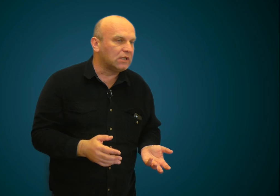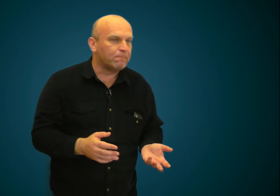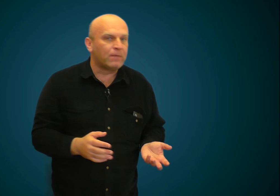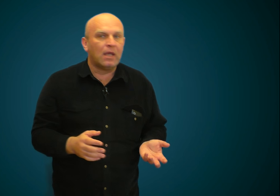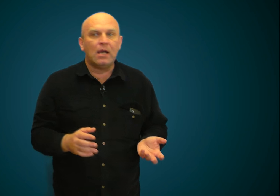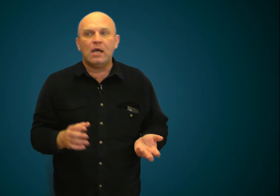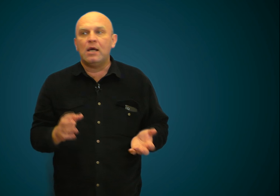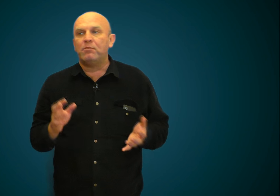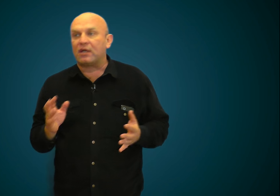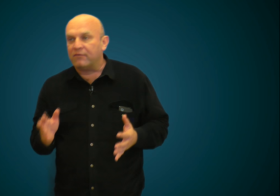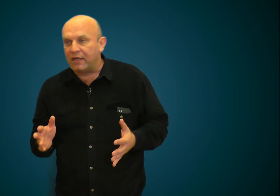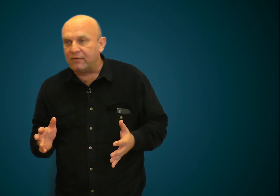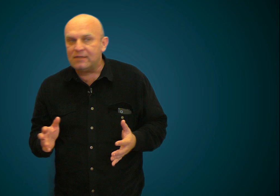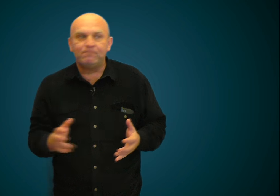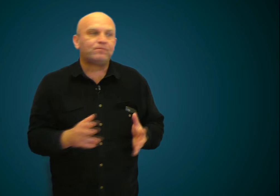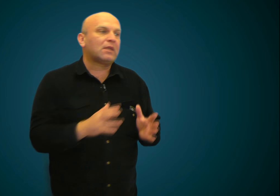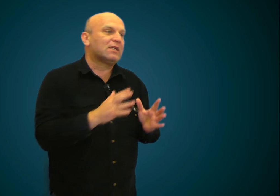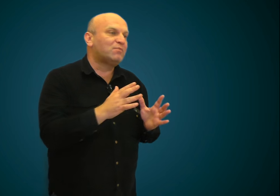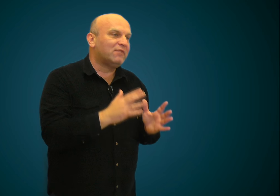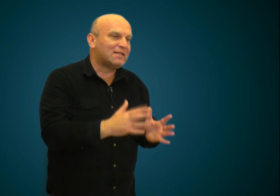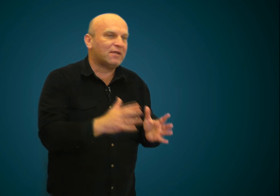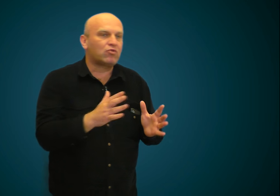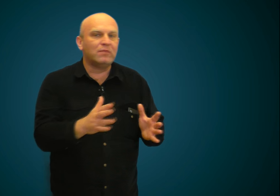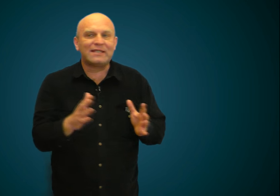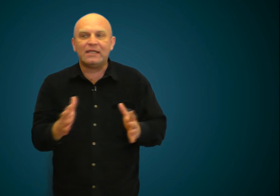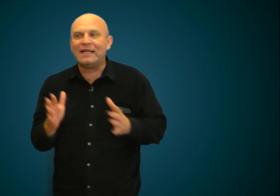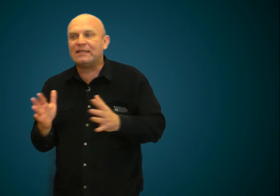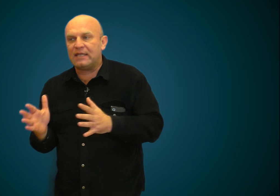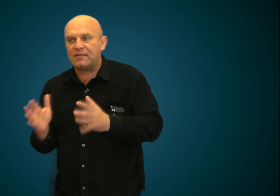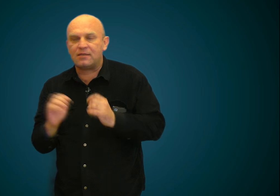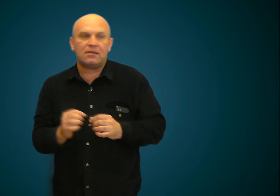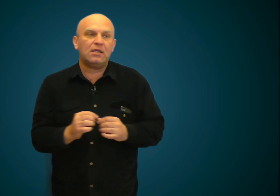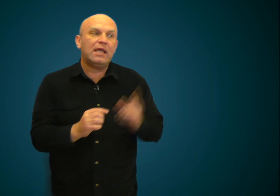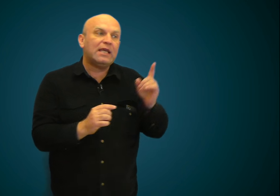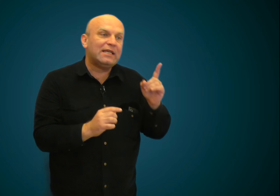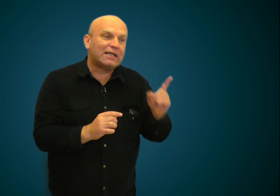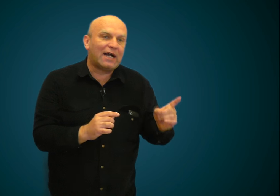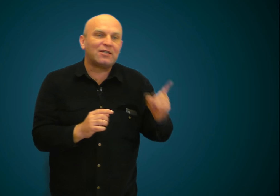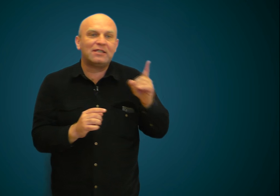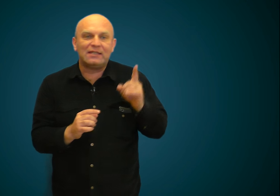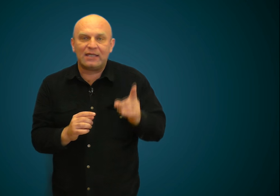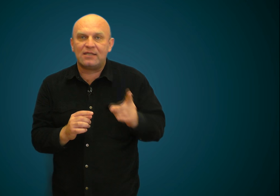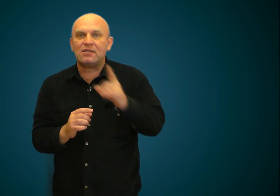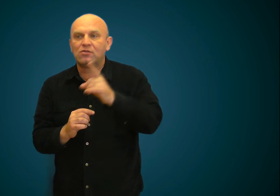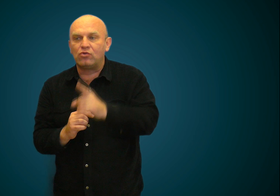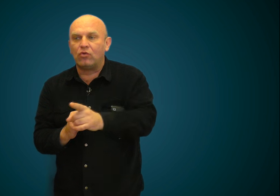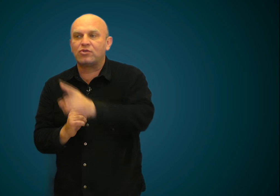проговаривать, разбивать вашу мысль на тезисы и каждый тезис должен